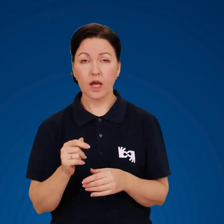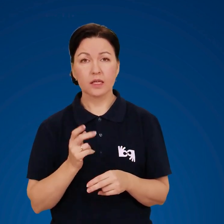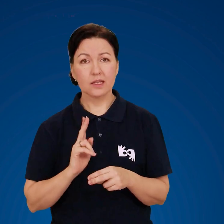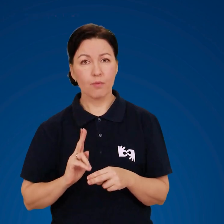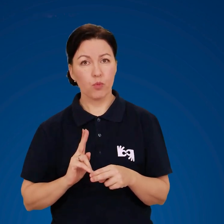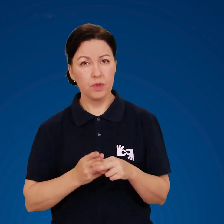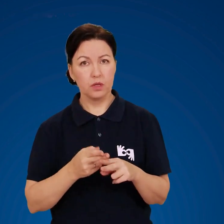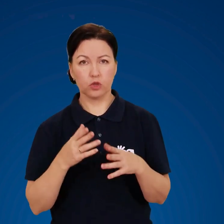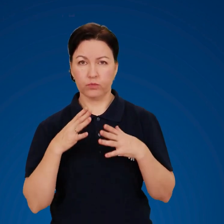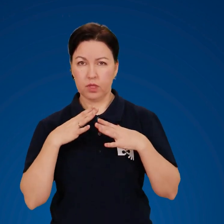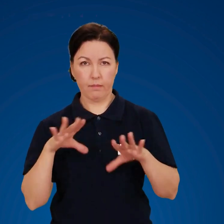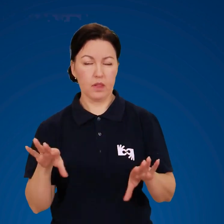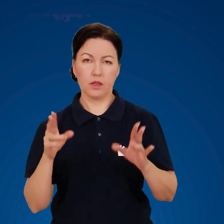запобігти трагедії.